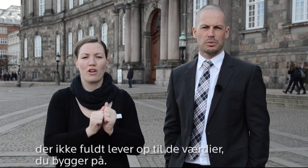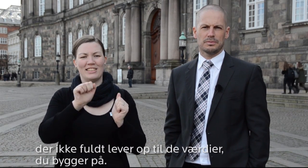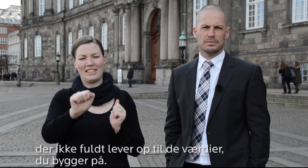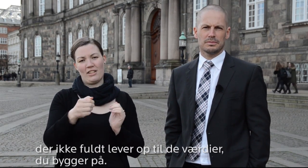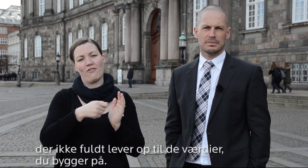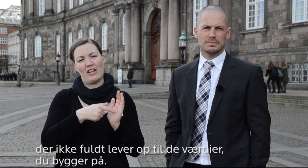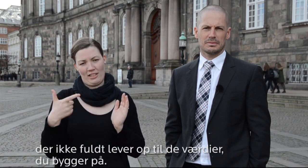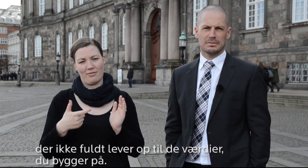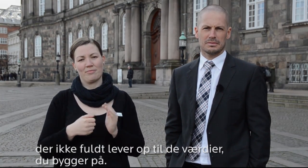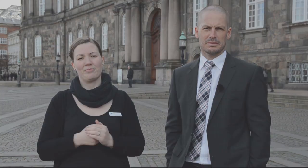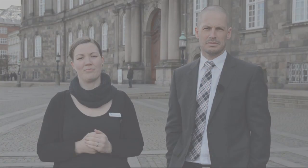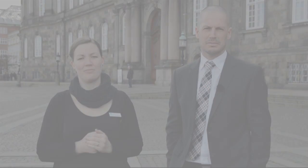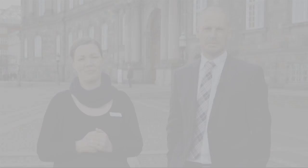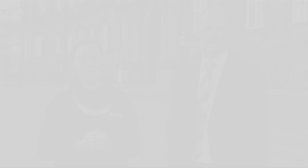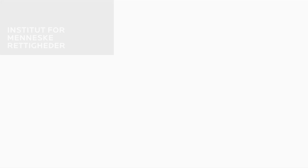bygger på.